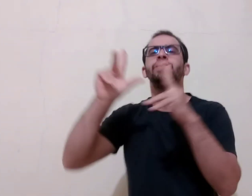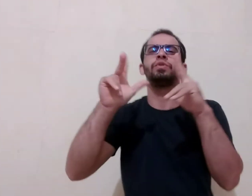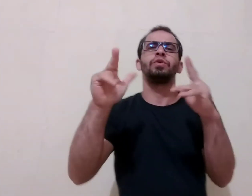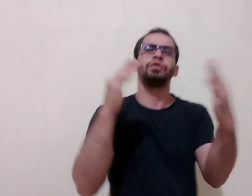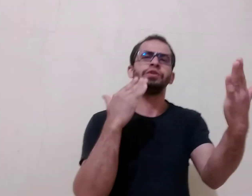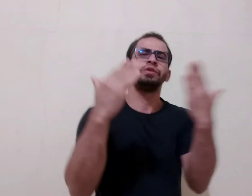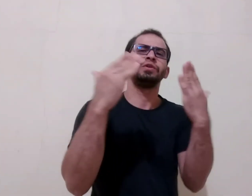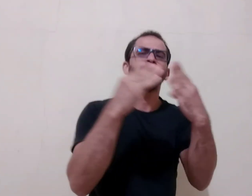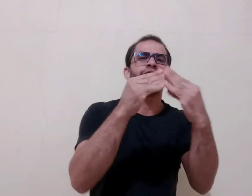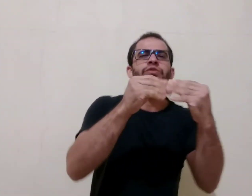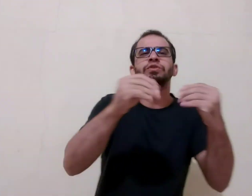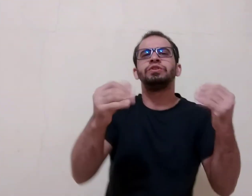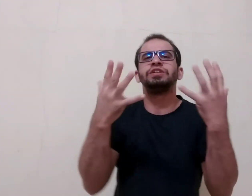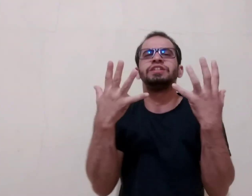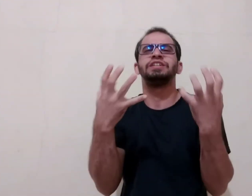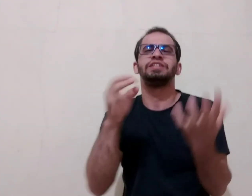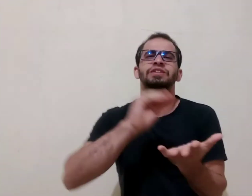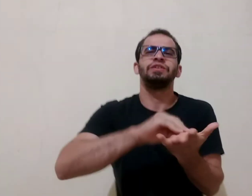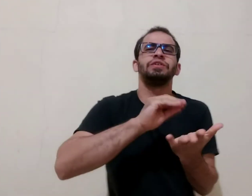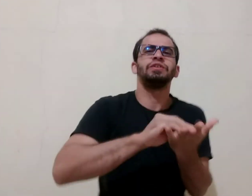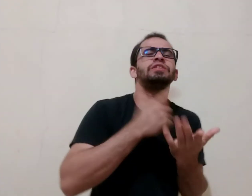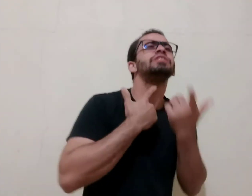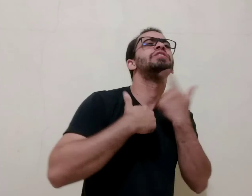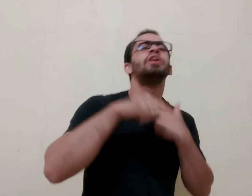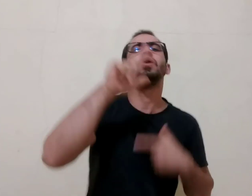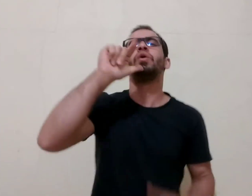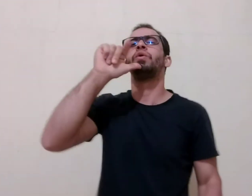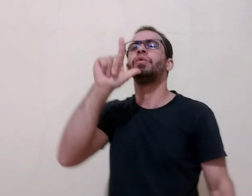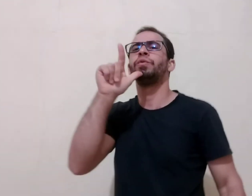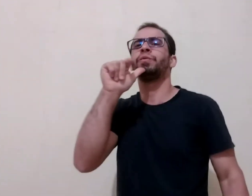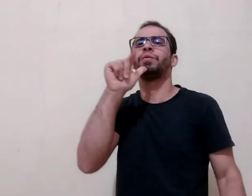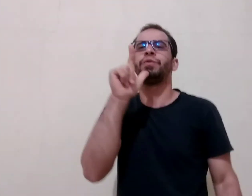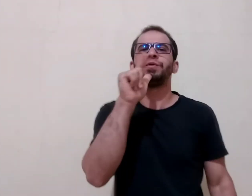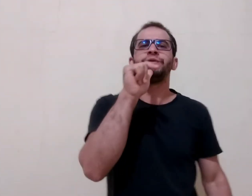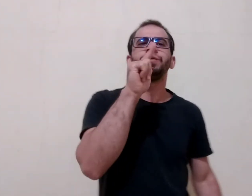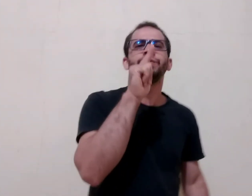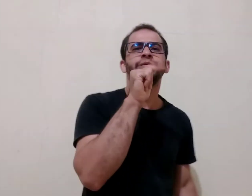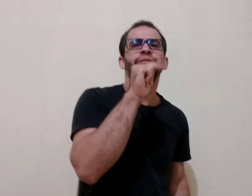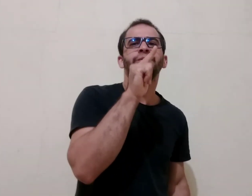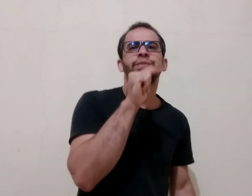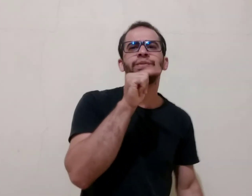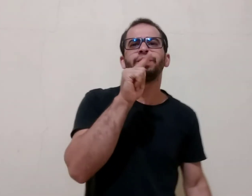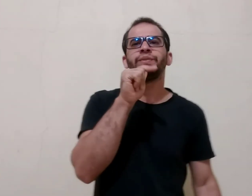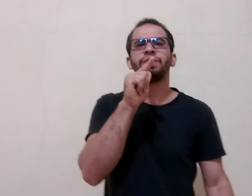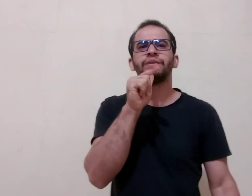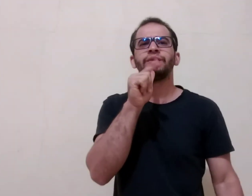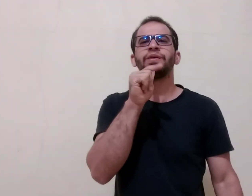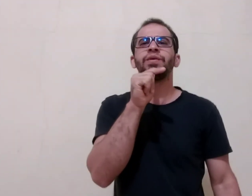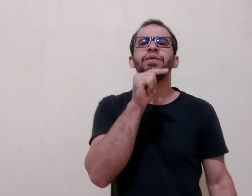Como a terra sedenta e sem água